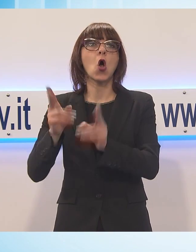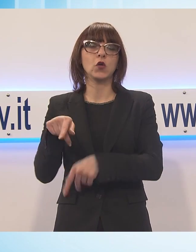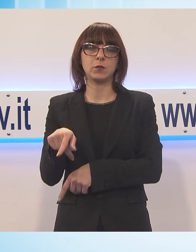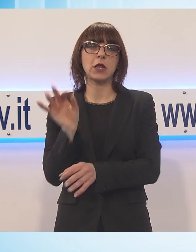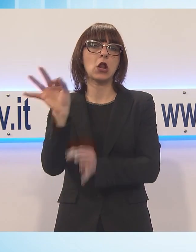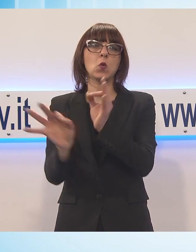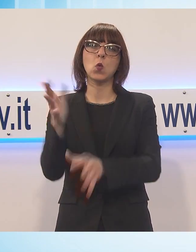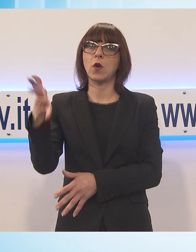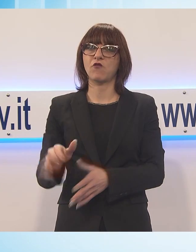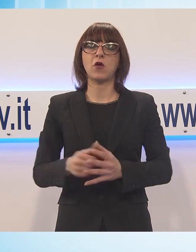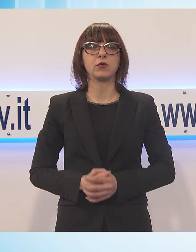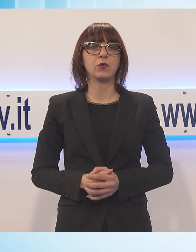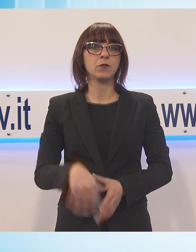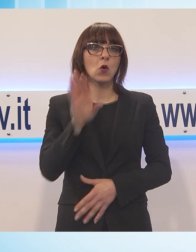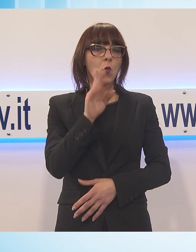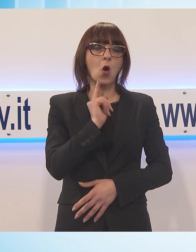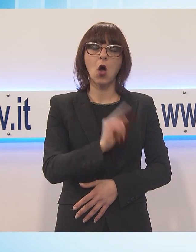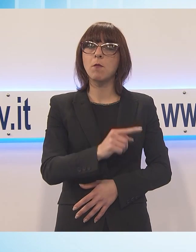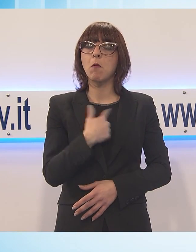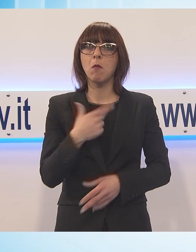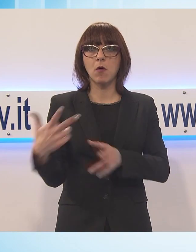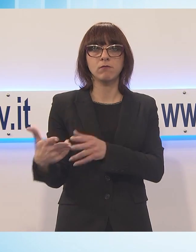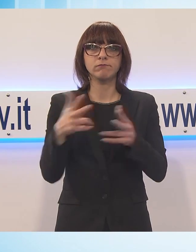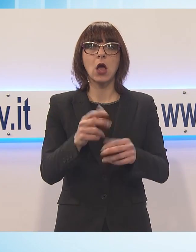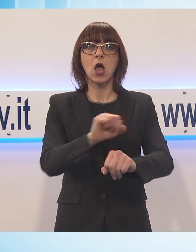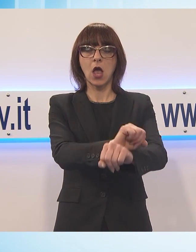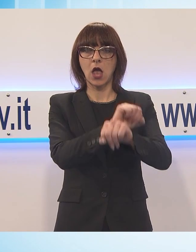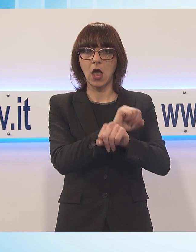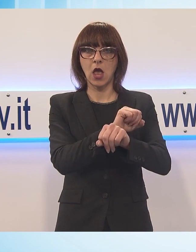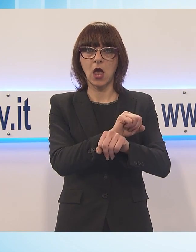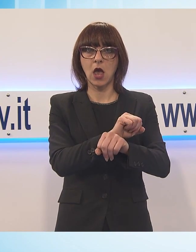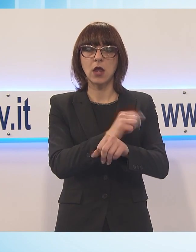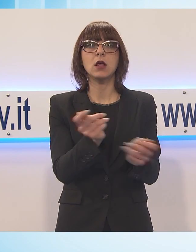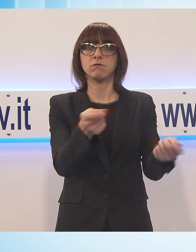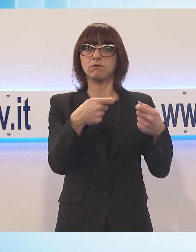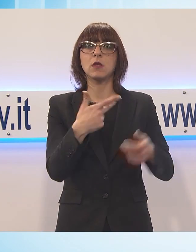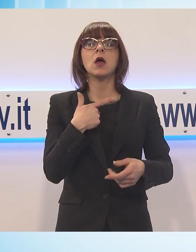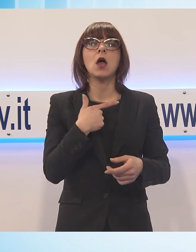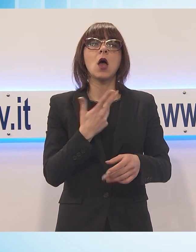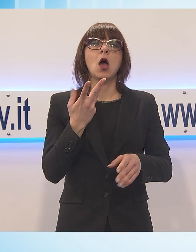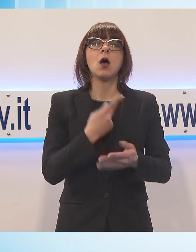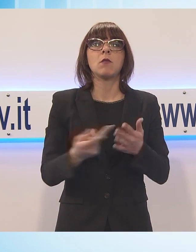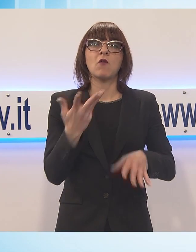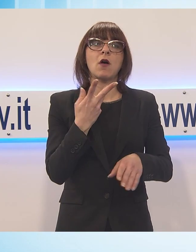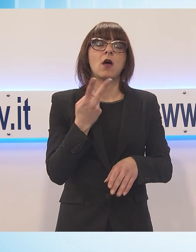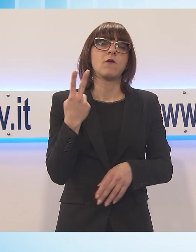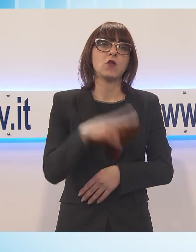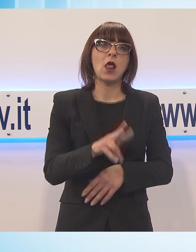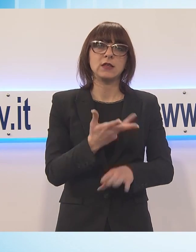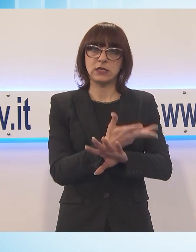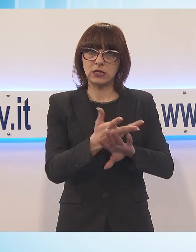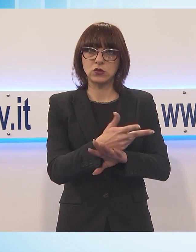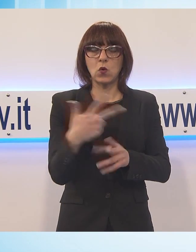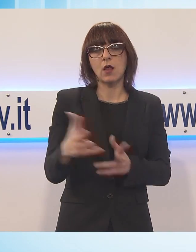le cure mediche. L'uomo invece è stato arrestato per estorsione, tentata violenza sessuale e lesioni personali e condotto in